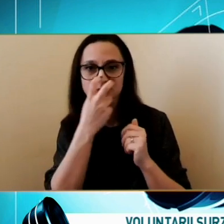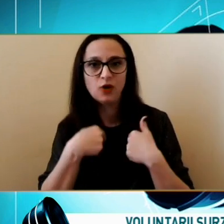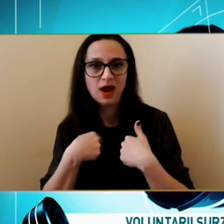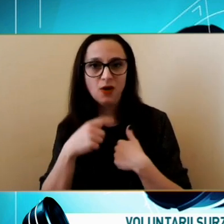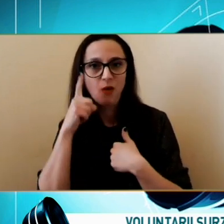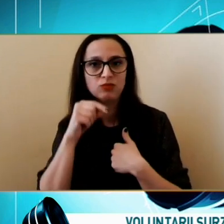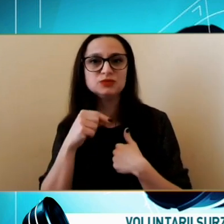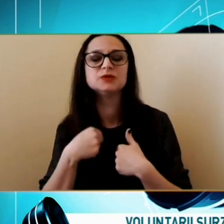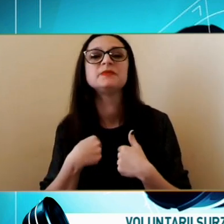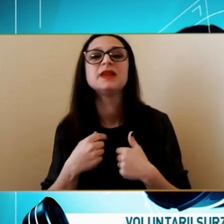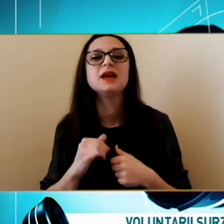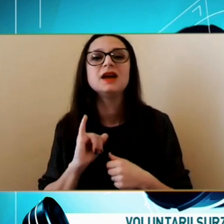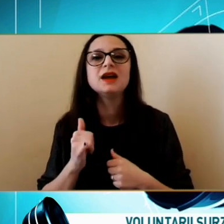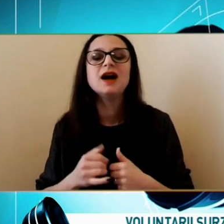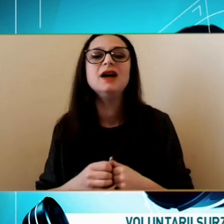refugiați